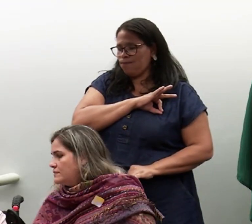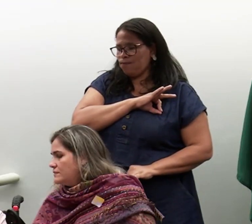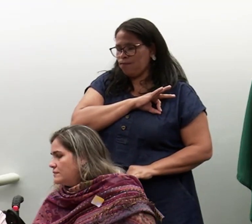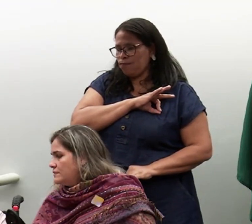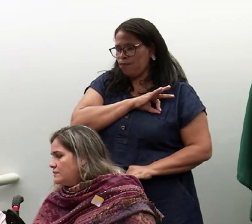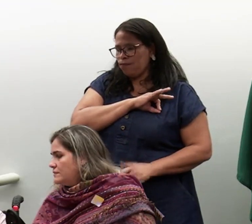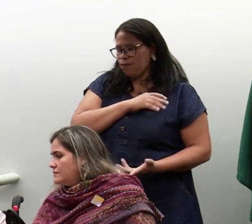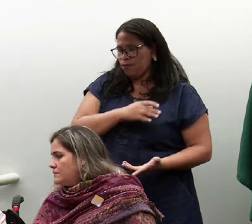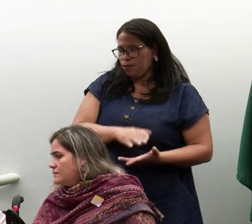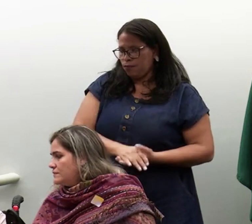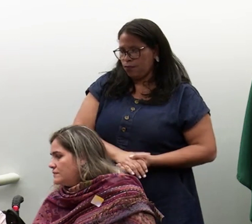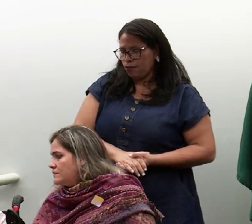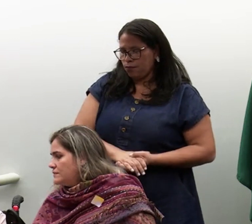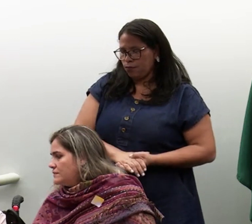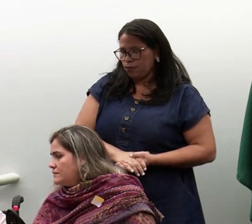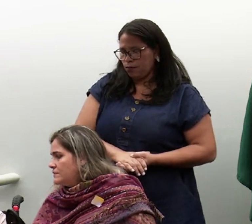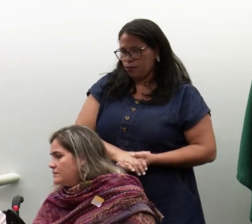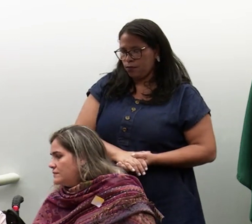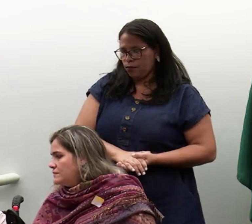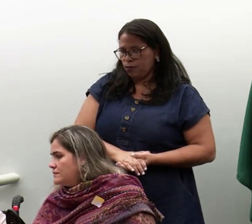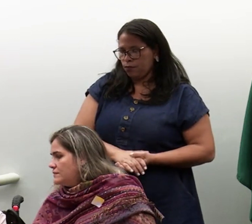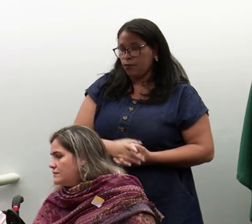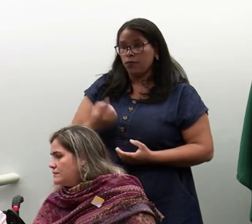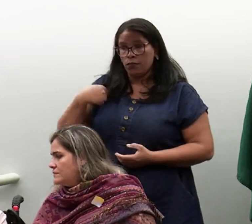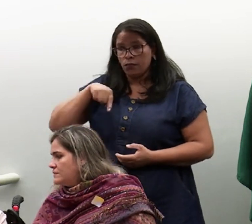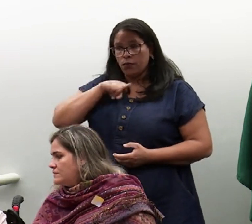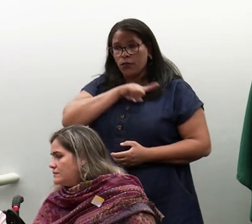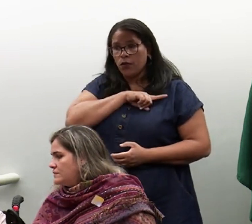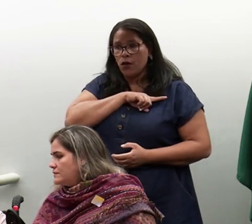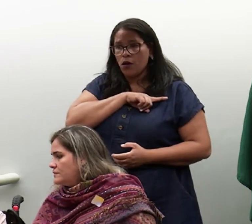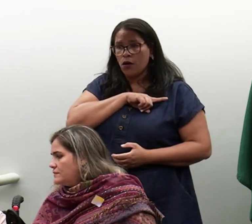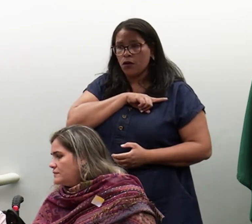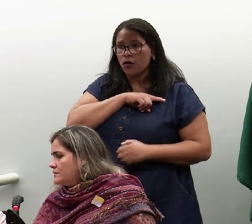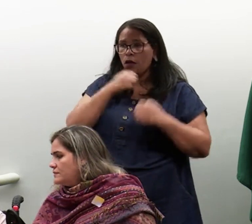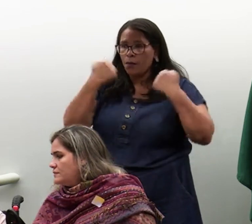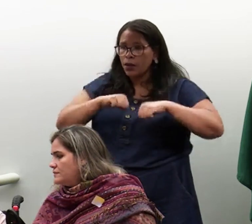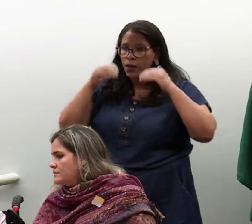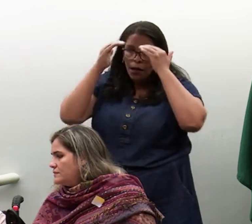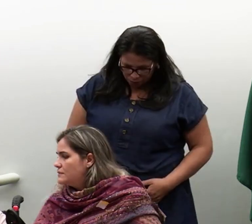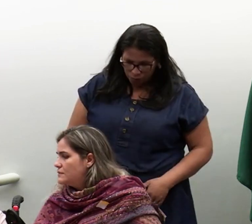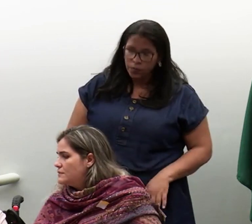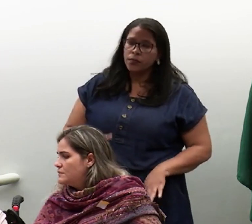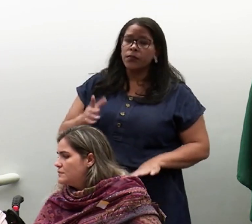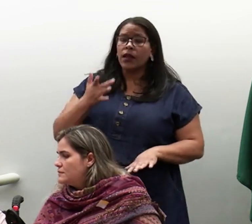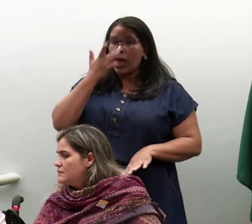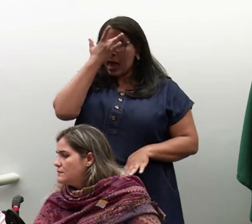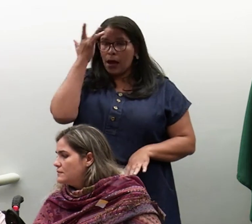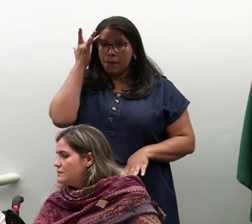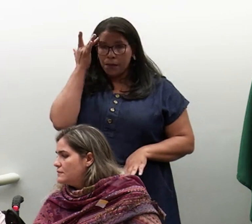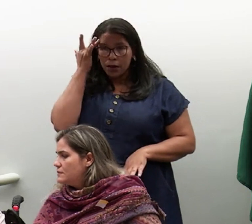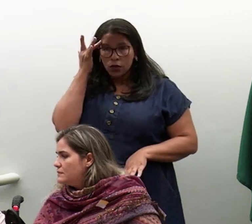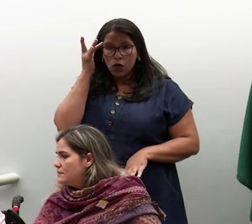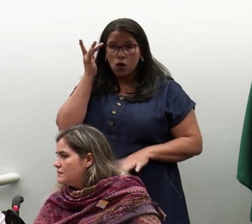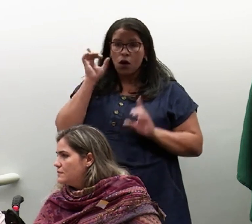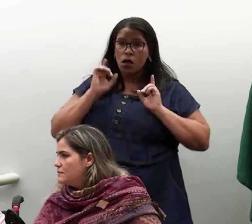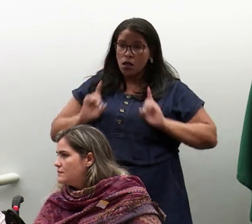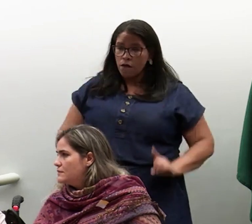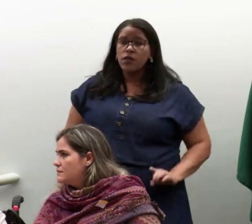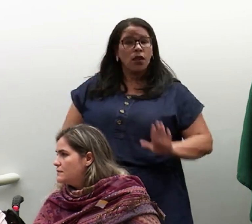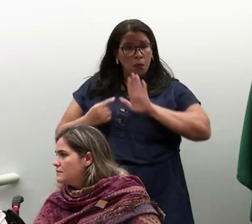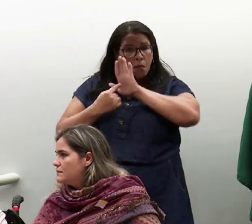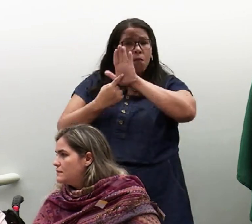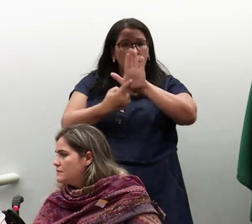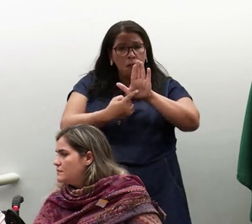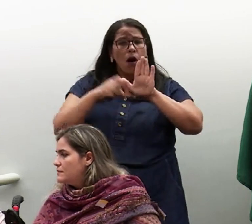precisamos ouvir essa denúncia e muitas vezes